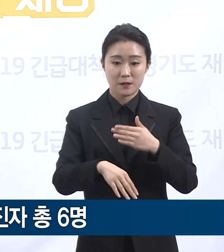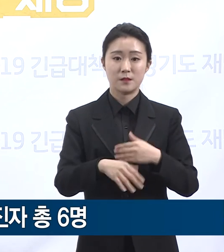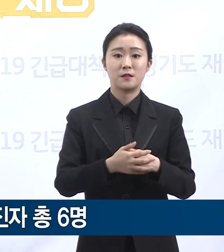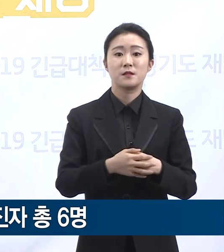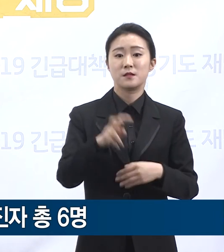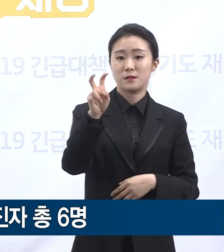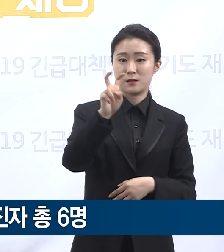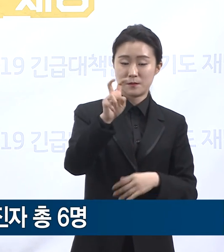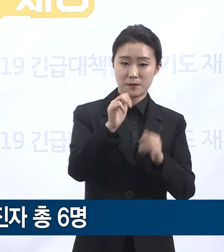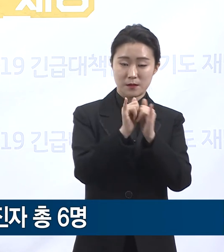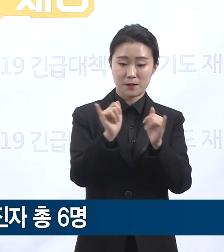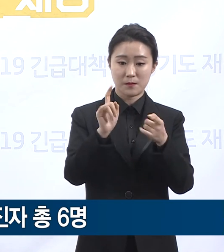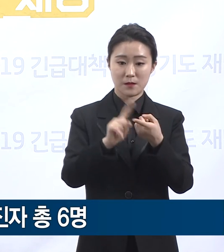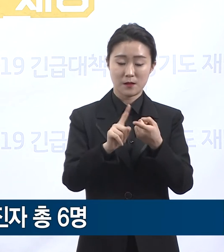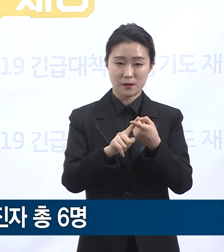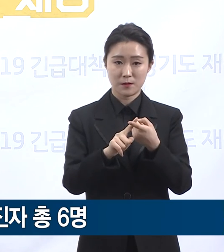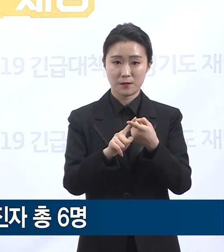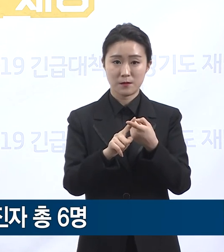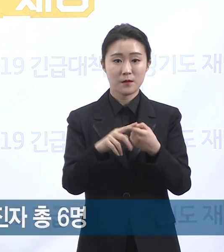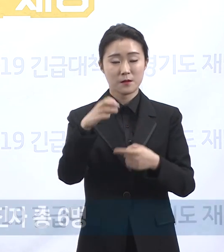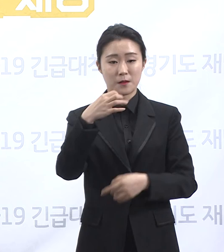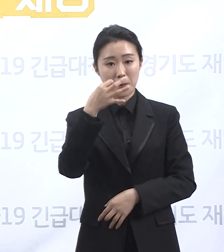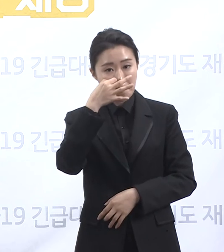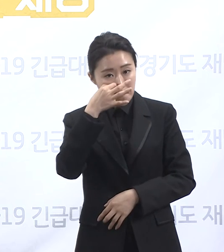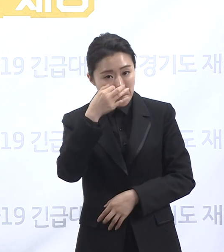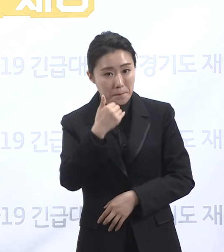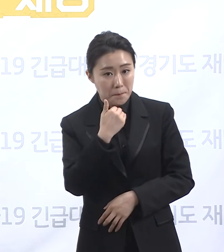감시 중으로 유증상시 검사 예정입니다.